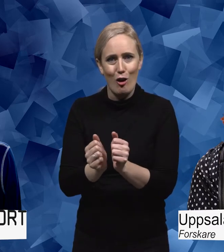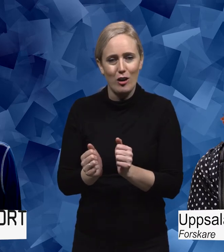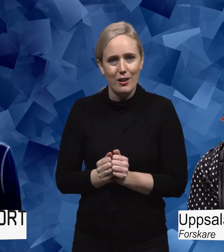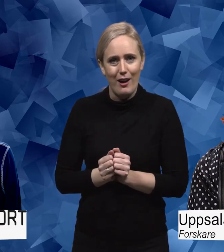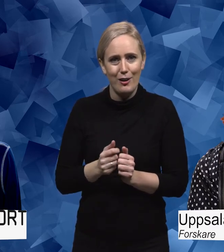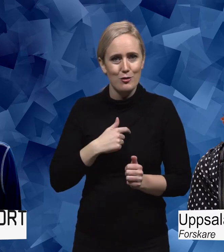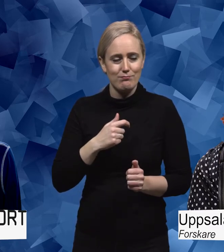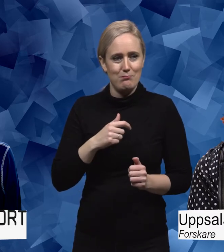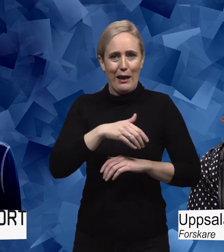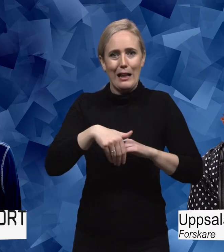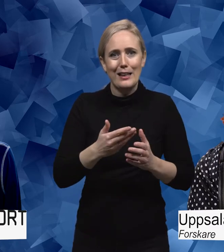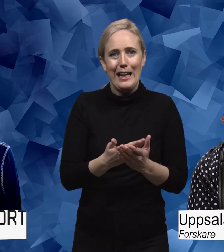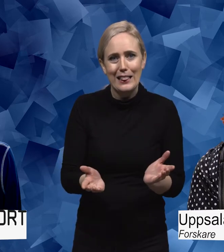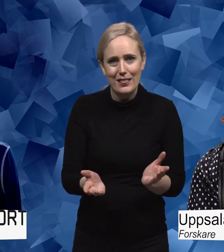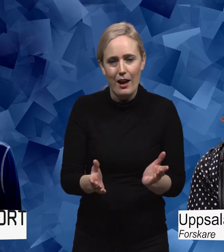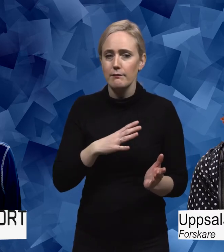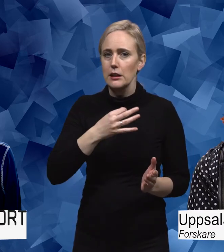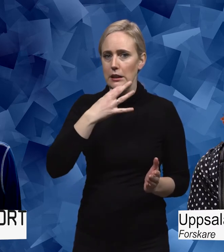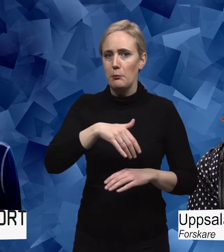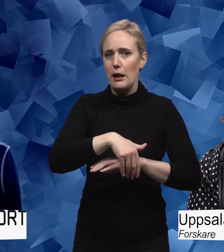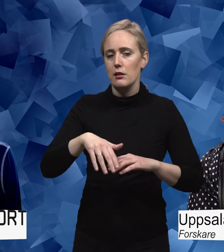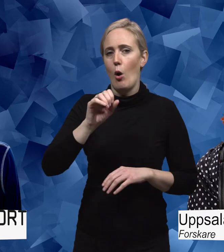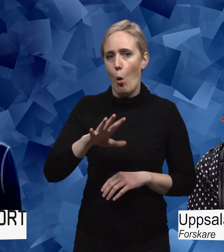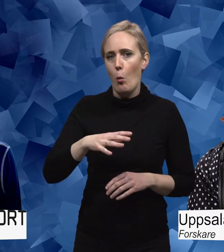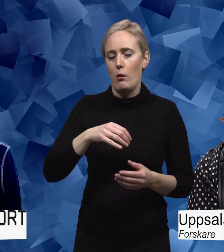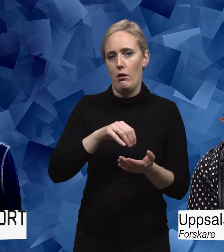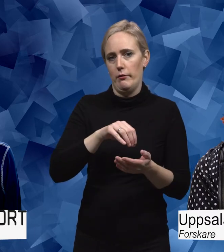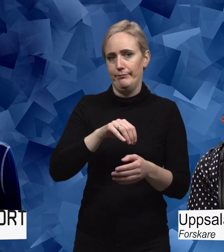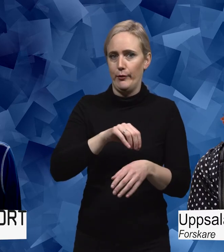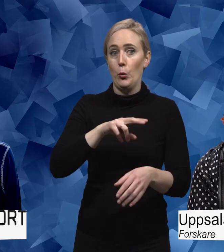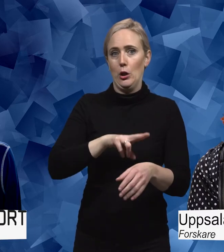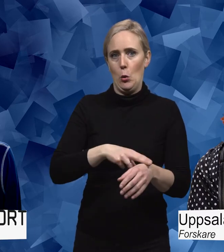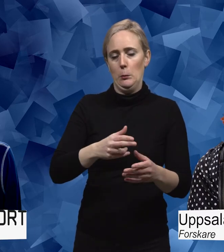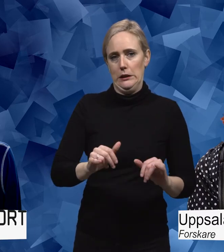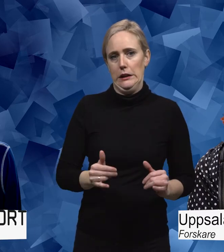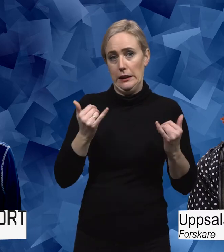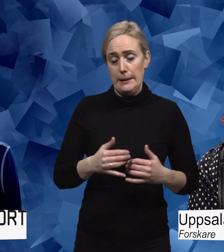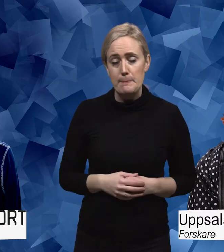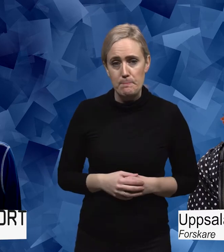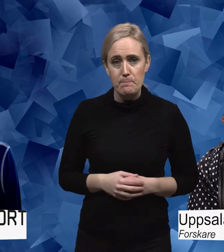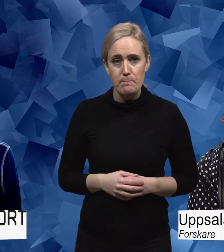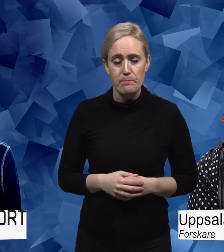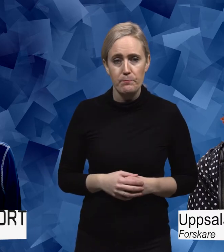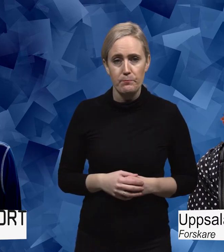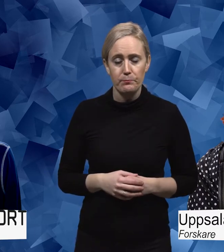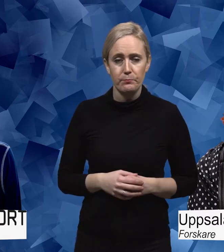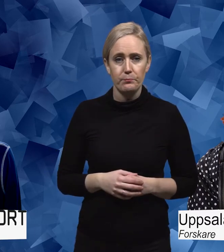väldigt mycket av den som jag trodde då öderstigas diagnosen Parkinson. Och eftersom